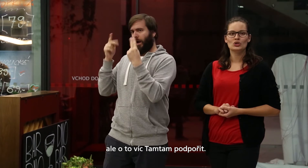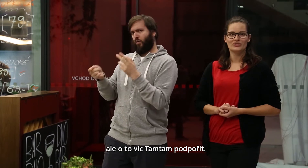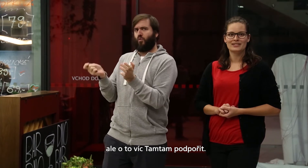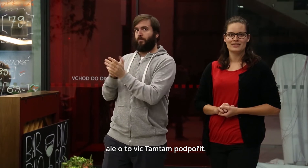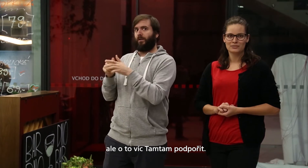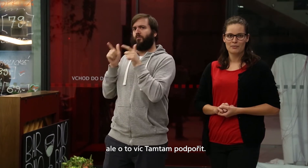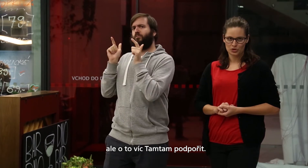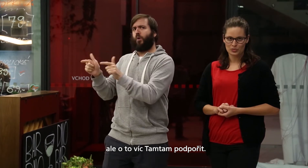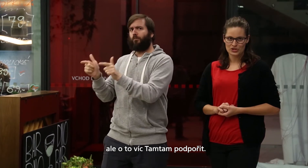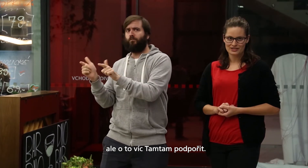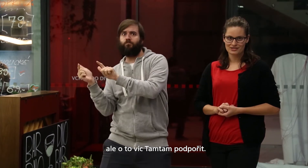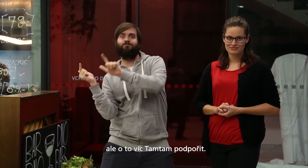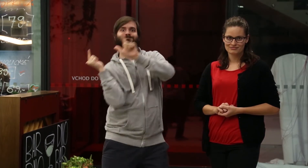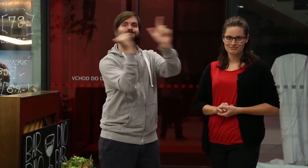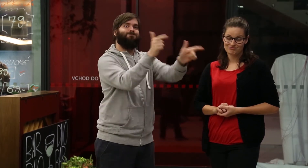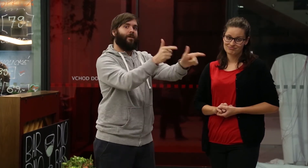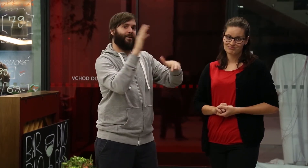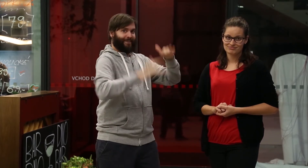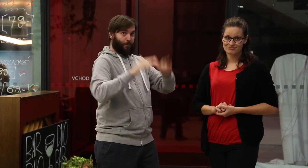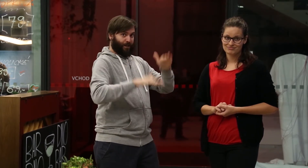ale o to víc TamTam podpořit.